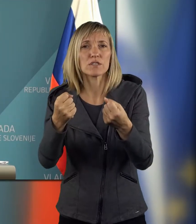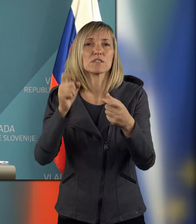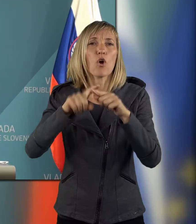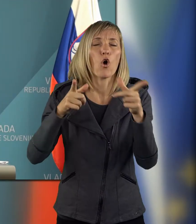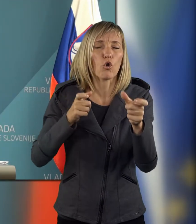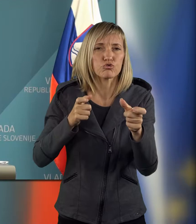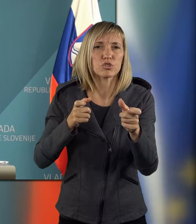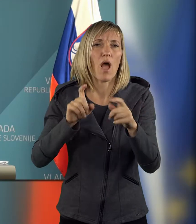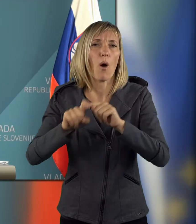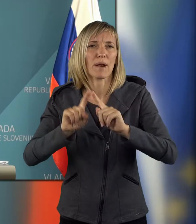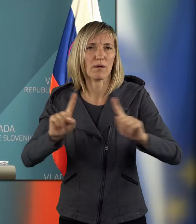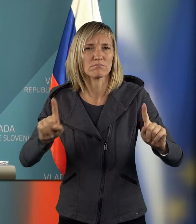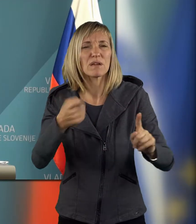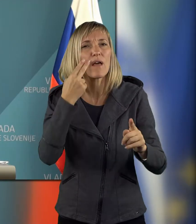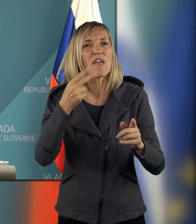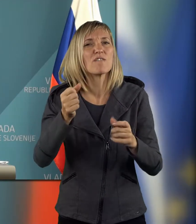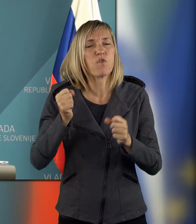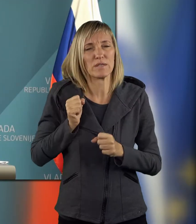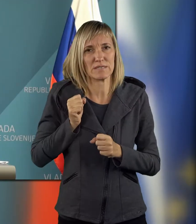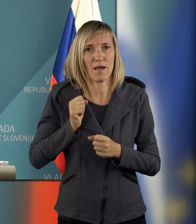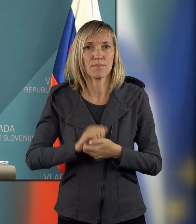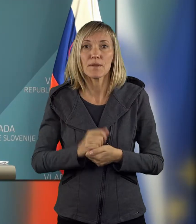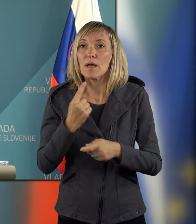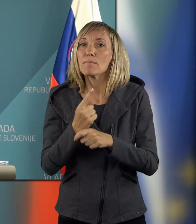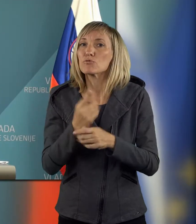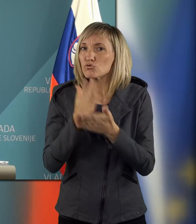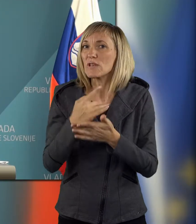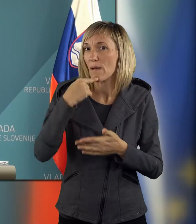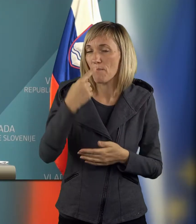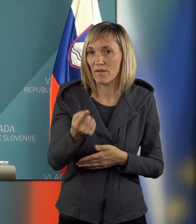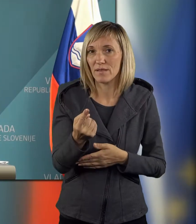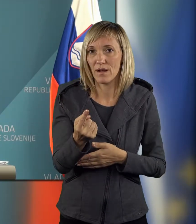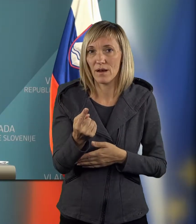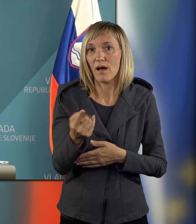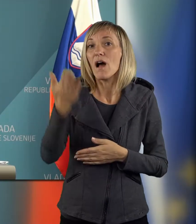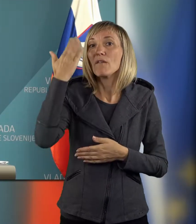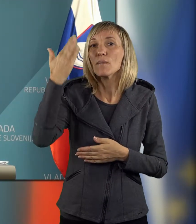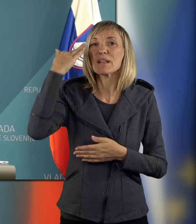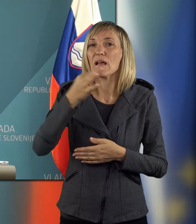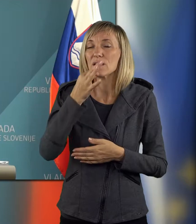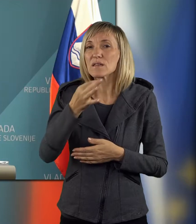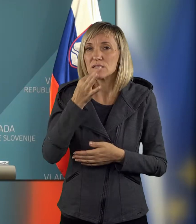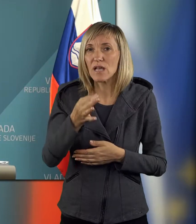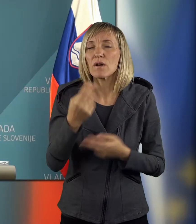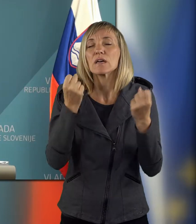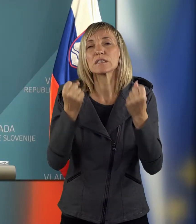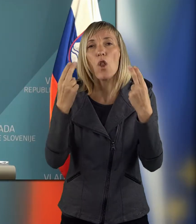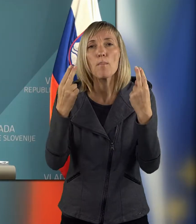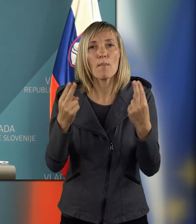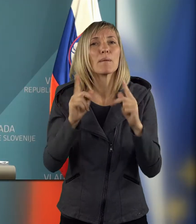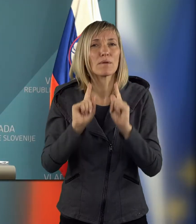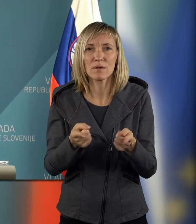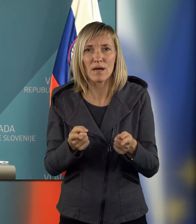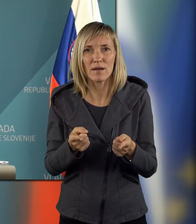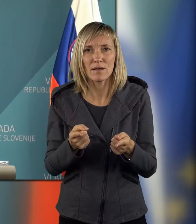orožja, opreme in drugih obramnih proizvodov. In kot sem povedala v preteklih izjavah, da zelo pomembno za nas